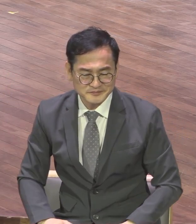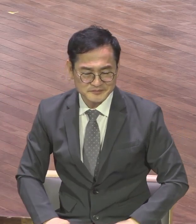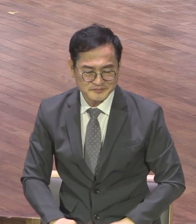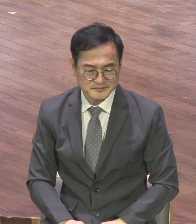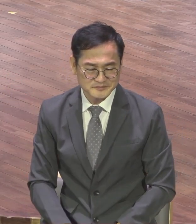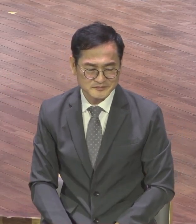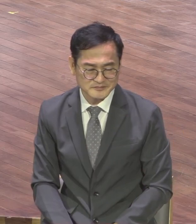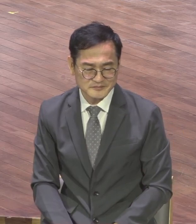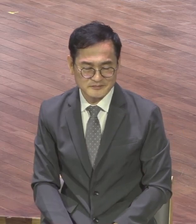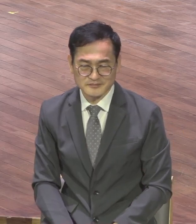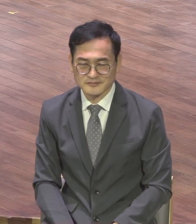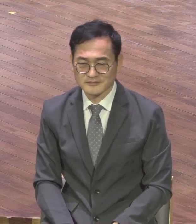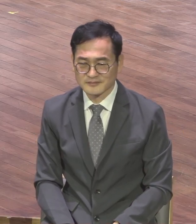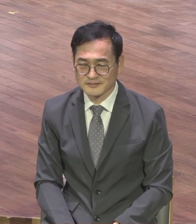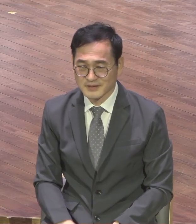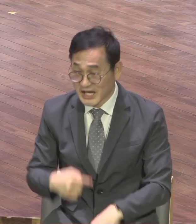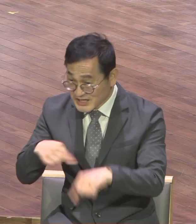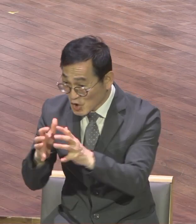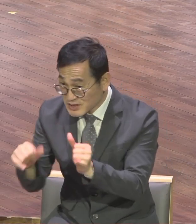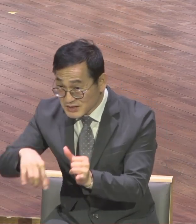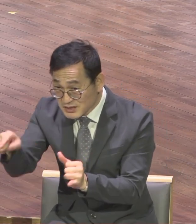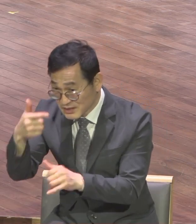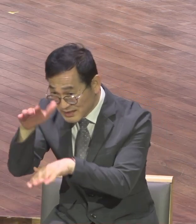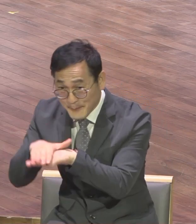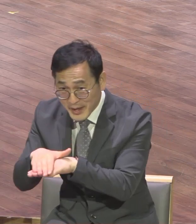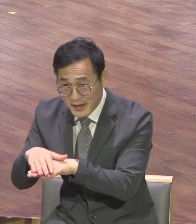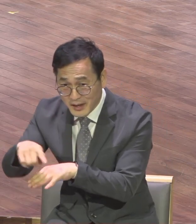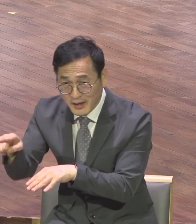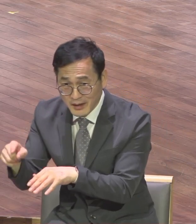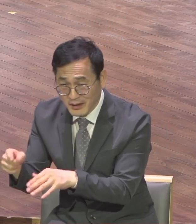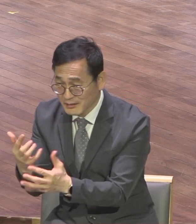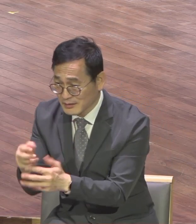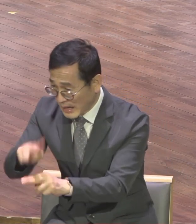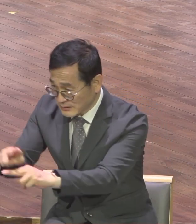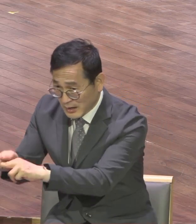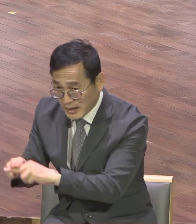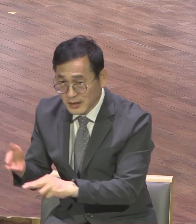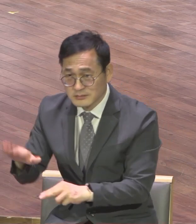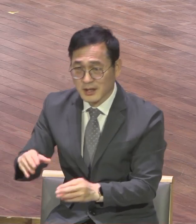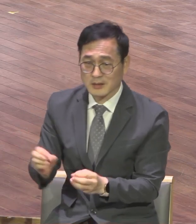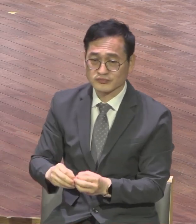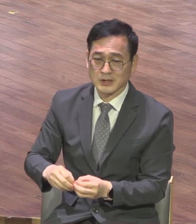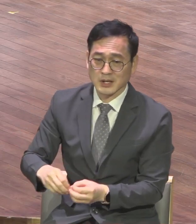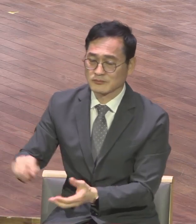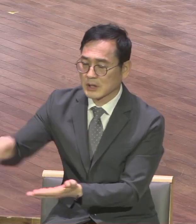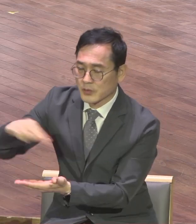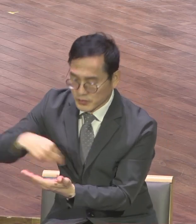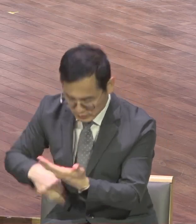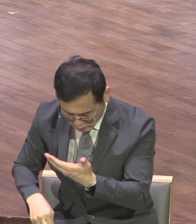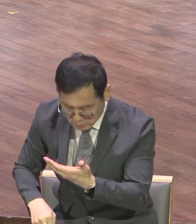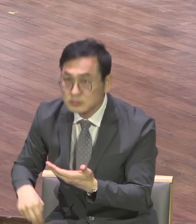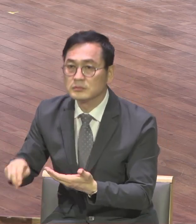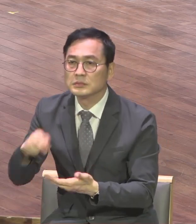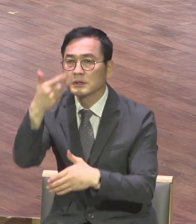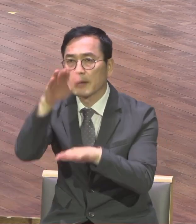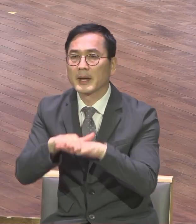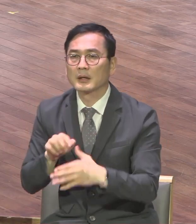카톡이 오고 계속 문자 오고 정신 못 차립니다 그리고 앉아있으면 대단한 목숨 의원들이요 제가 텔레비전 보는 분들